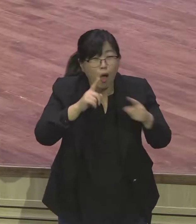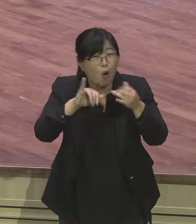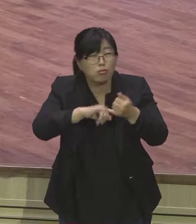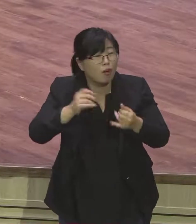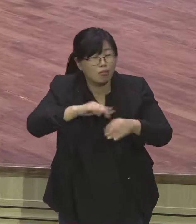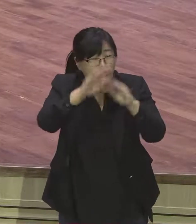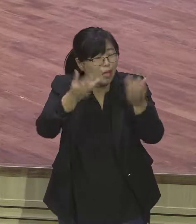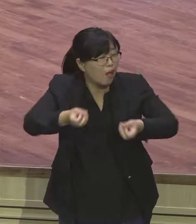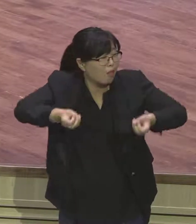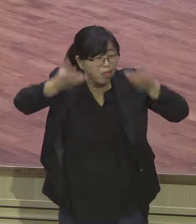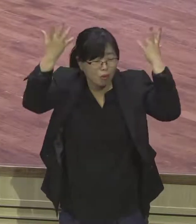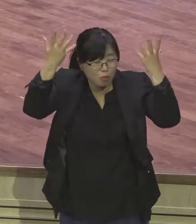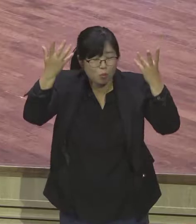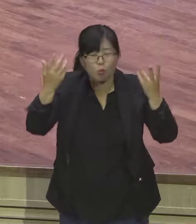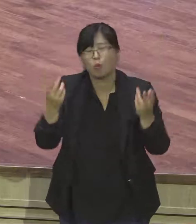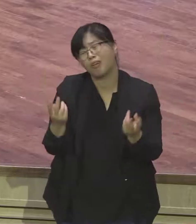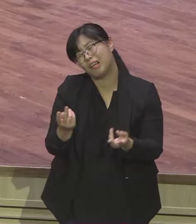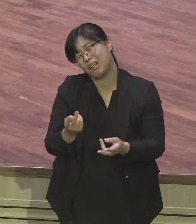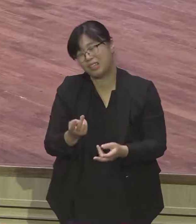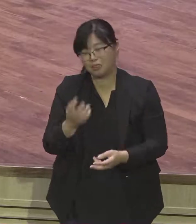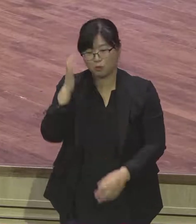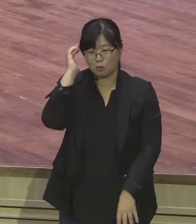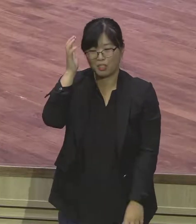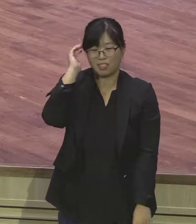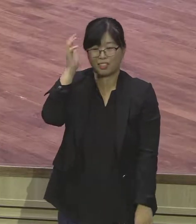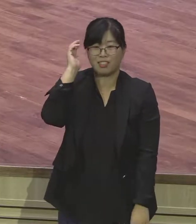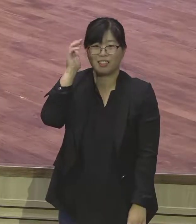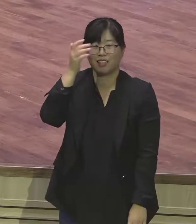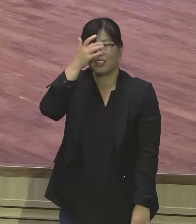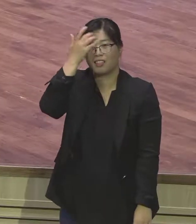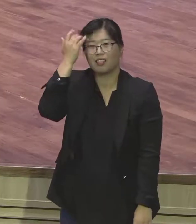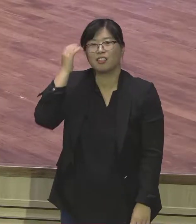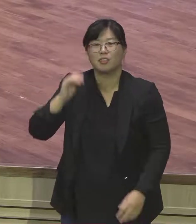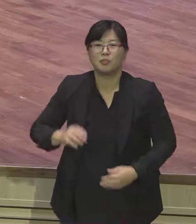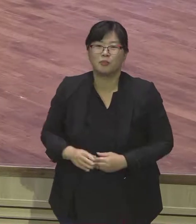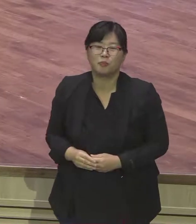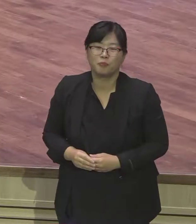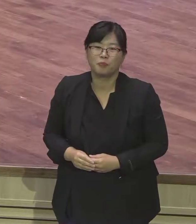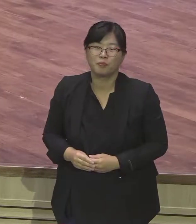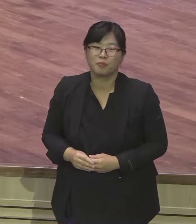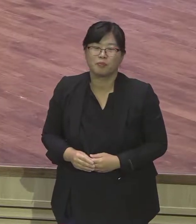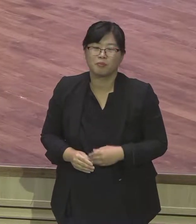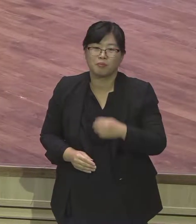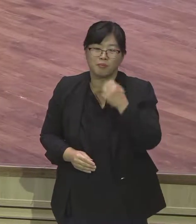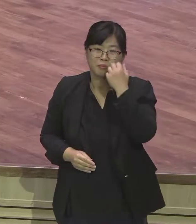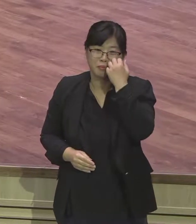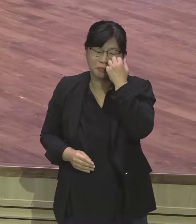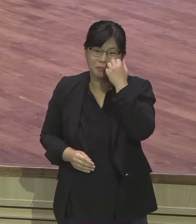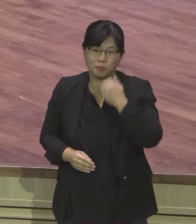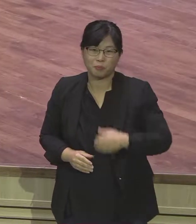방법 몇 가지 이래가지고 여러분 어떻게 하든지 간에 여러분들이